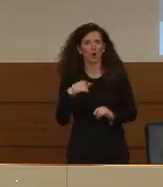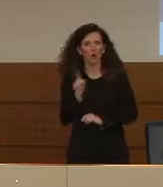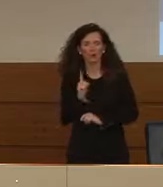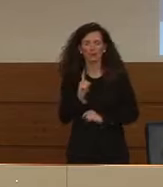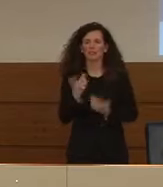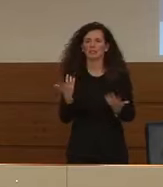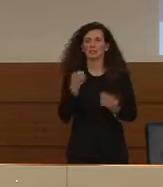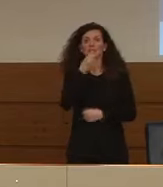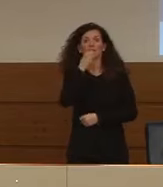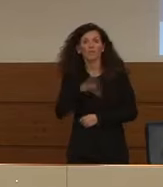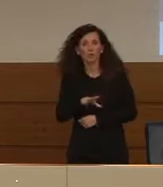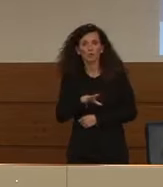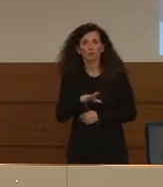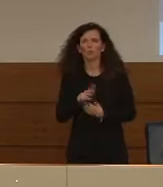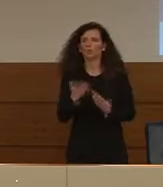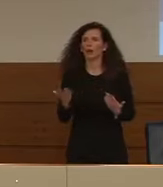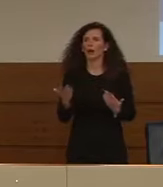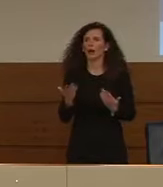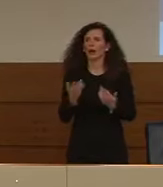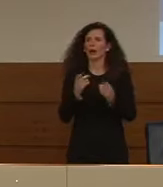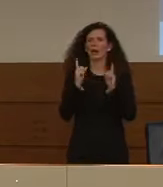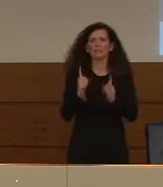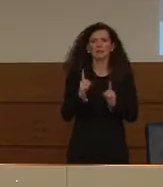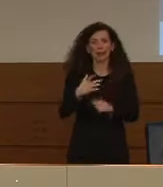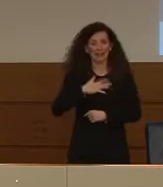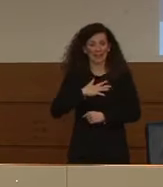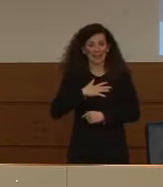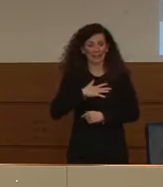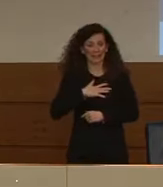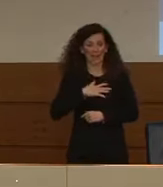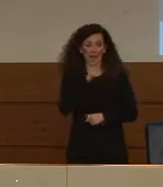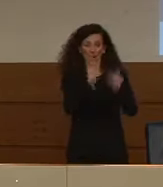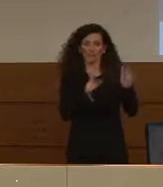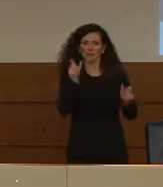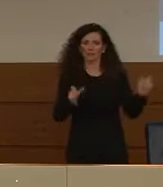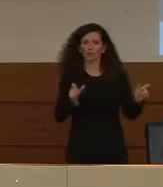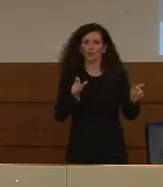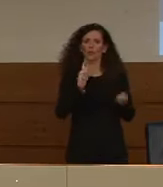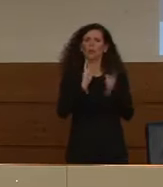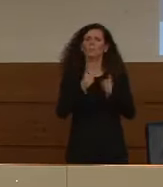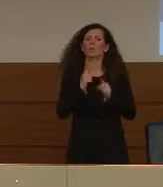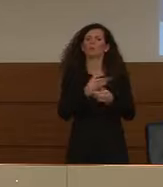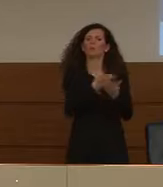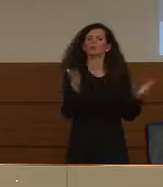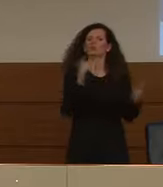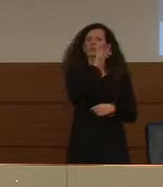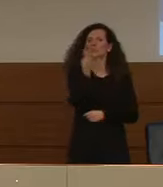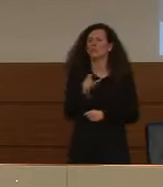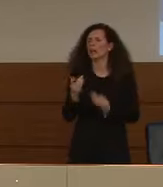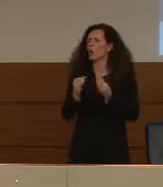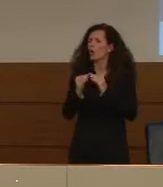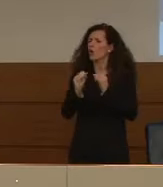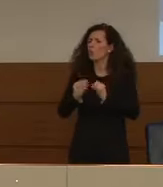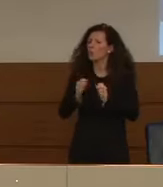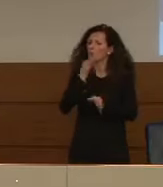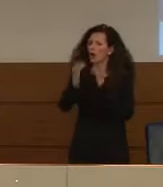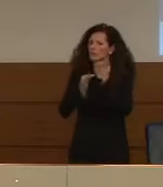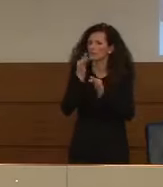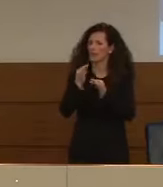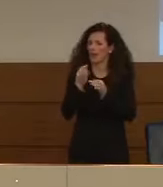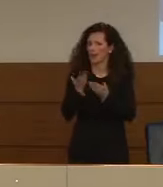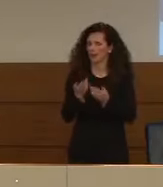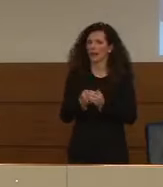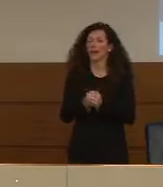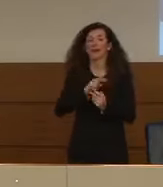dipende dall'età della popolazione italiana, come lo spieghereste a chi ci sta ascoltando. E la seconda domanda